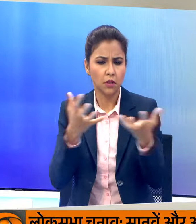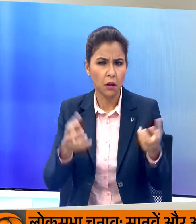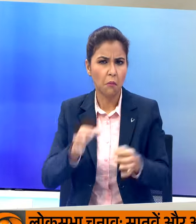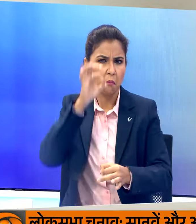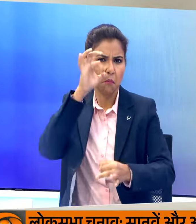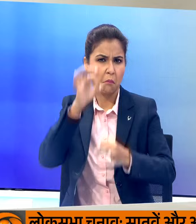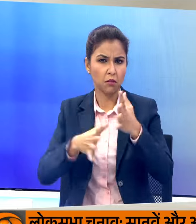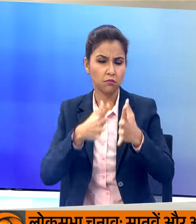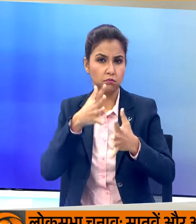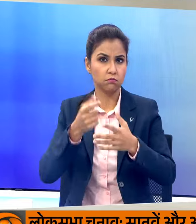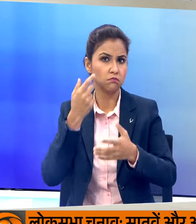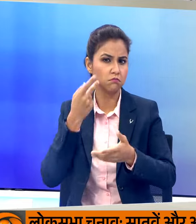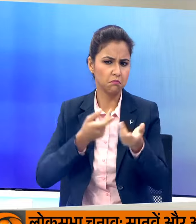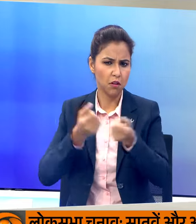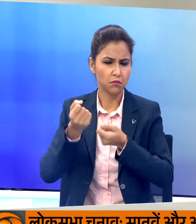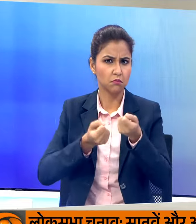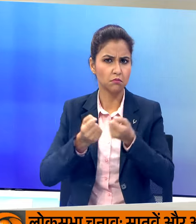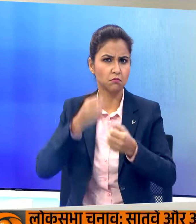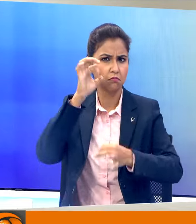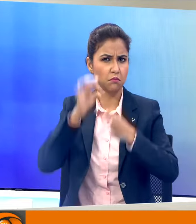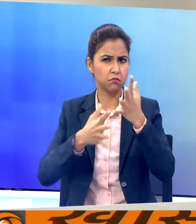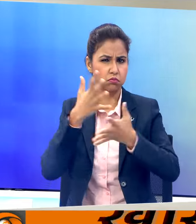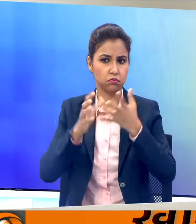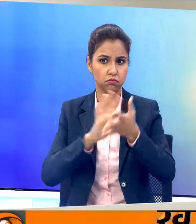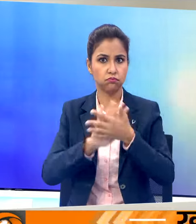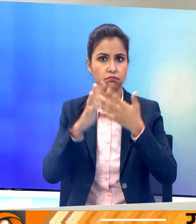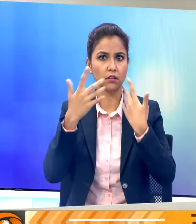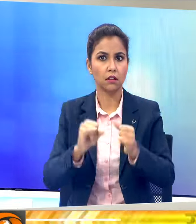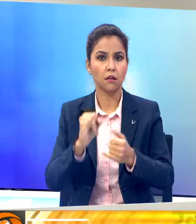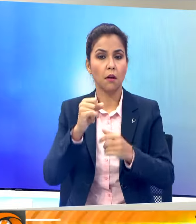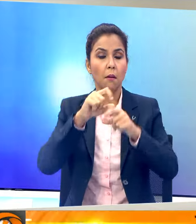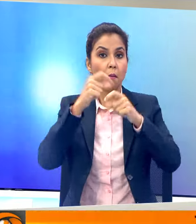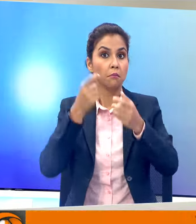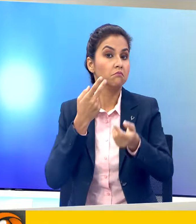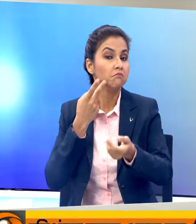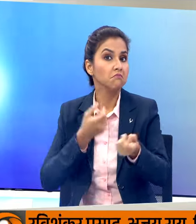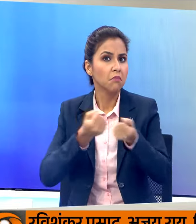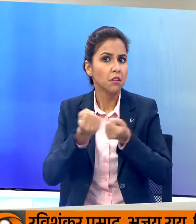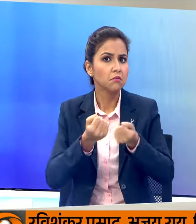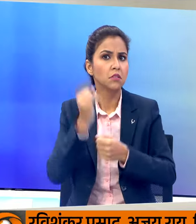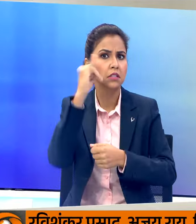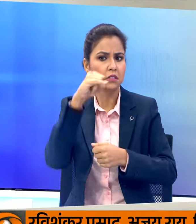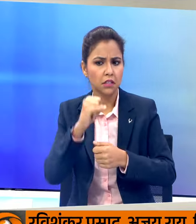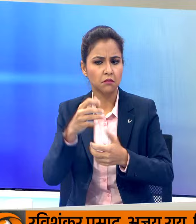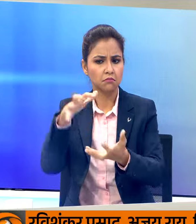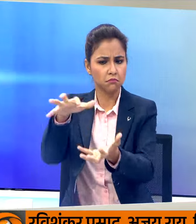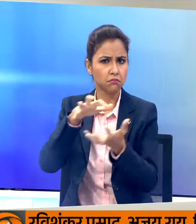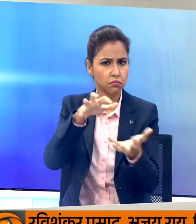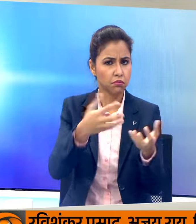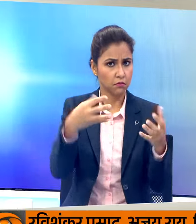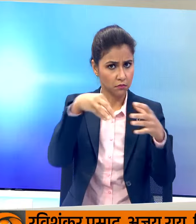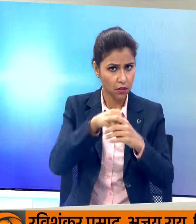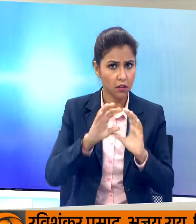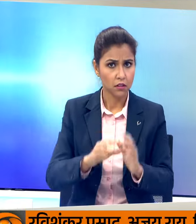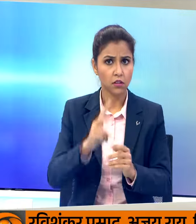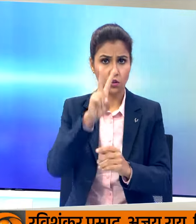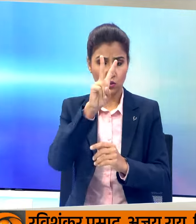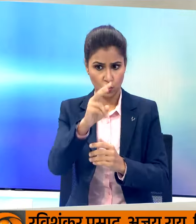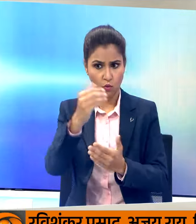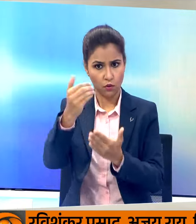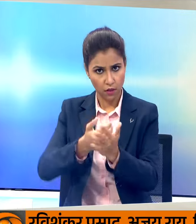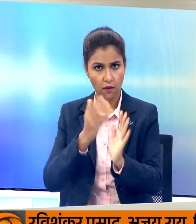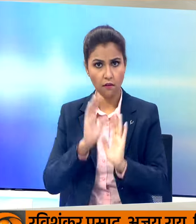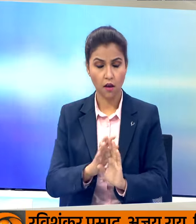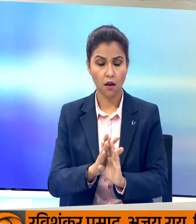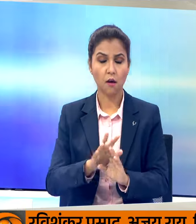लगने की कारण चल गई थी बस में छे मतदान केंद्रों की सामगरी थी जिसमें दो मतदान केंद्र की सामगरी सुरक्षित